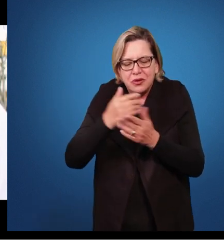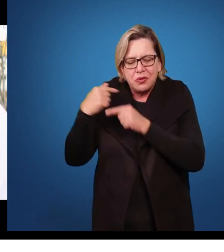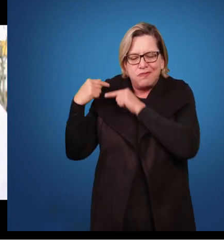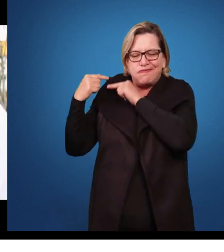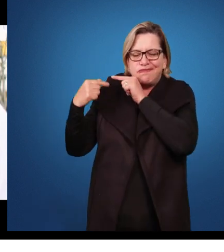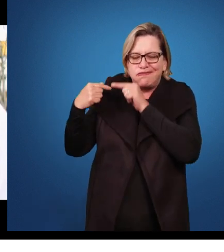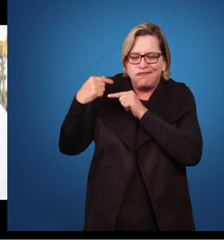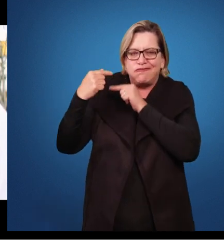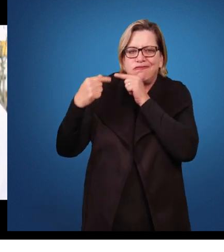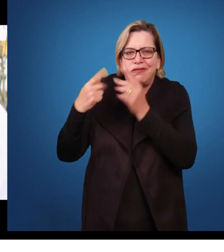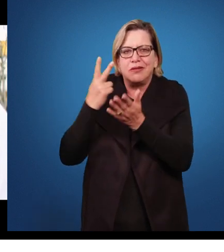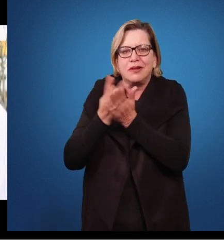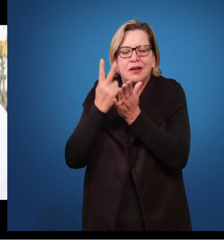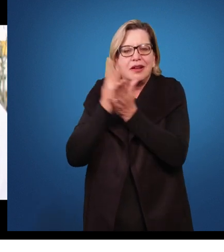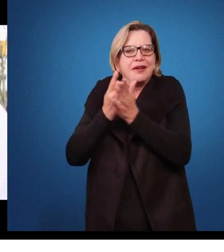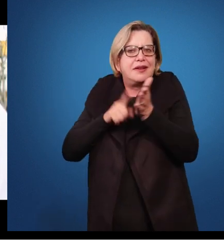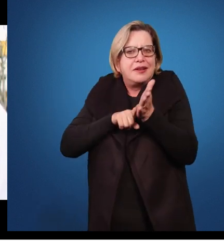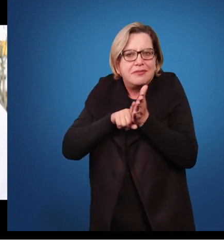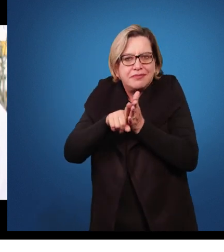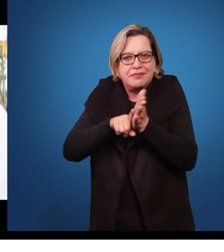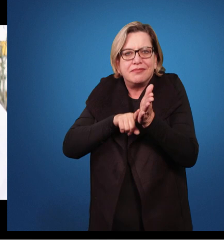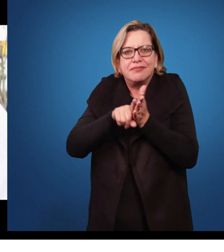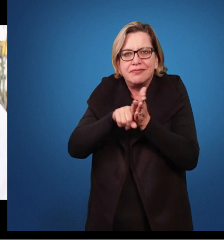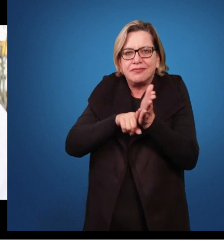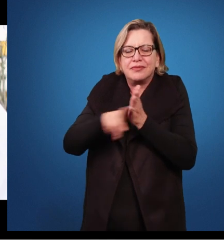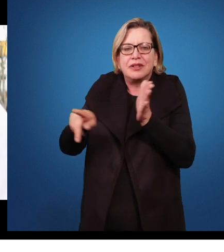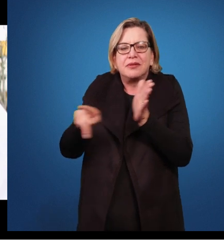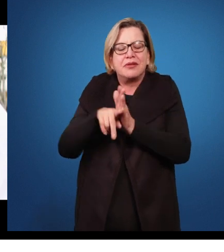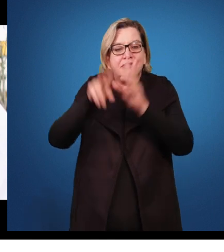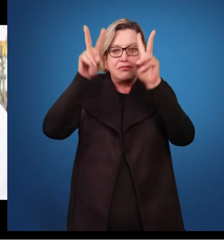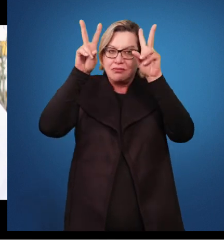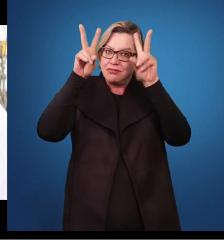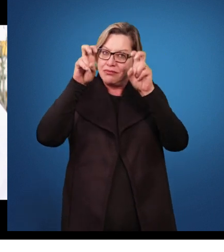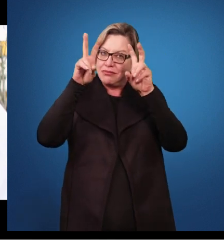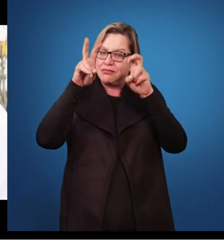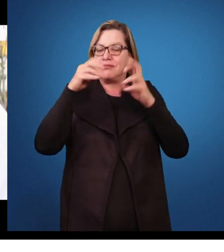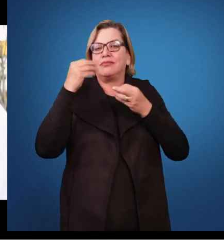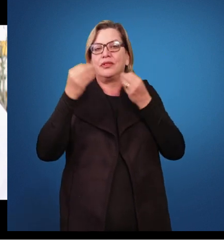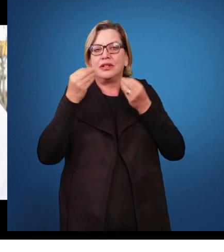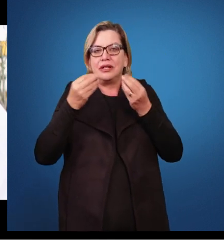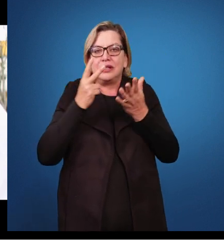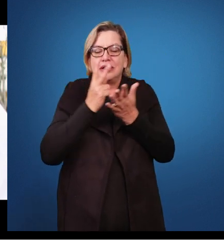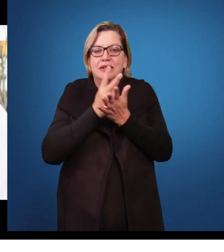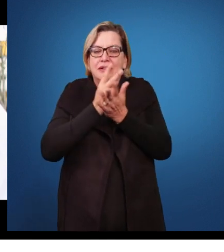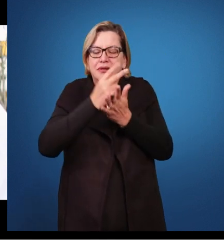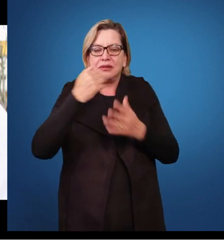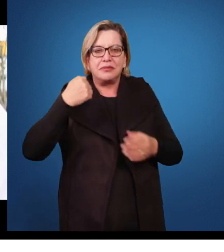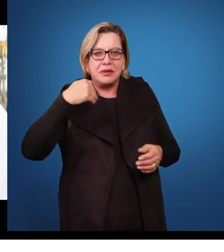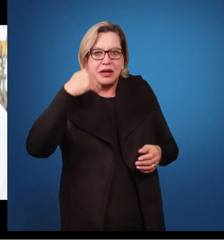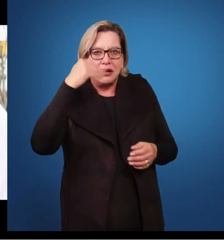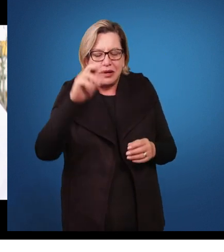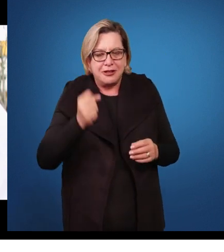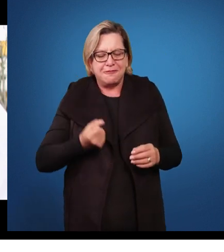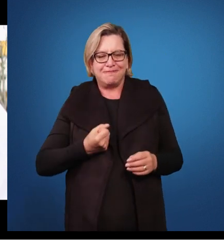me dedicado a esses estudos, estudos dentro dessa área. E, cada vez mais, eu me surpreendo com eles,